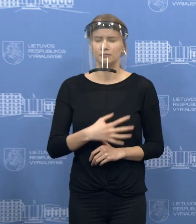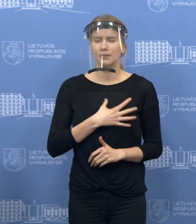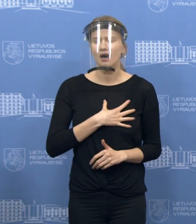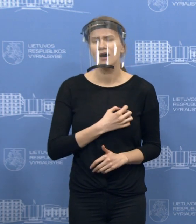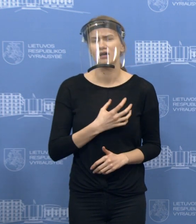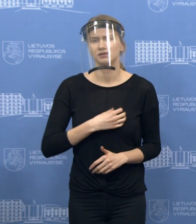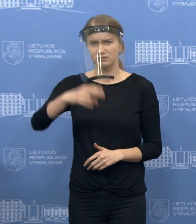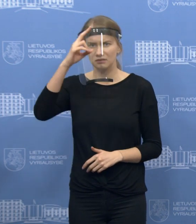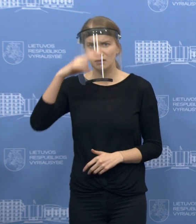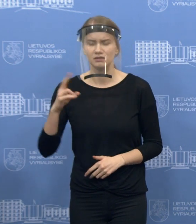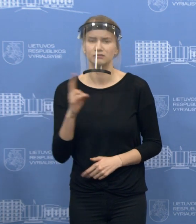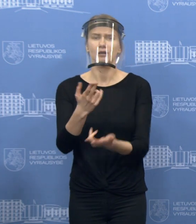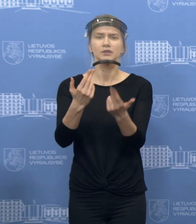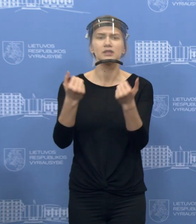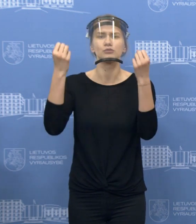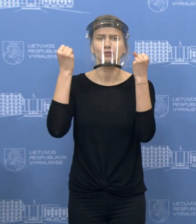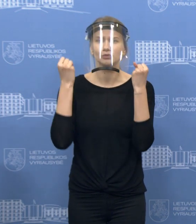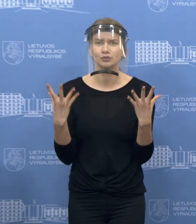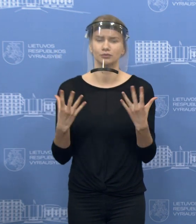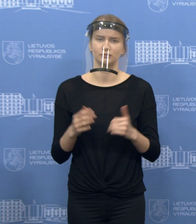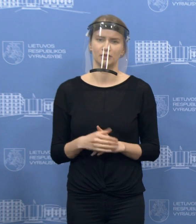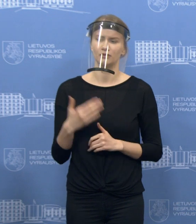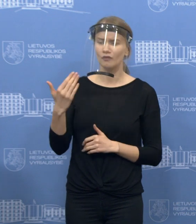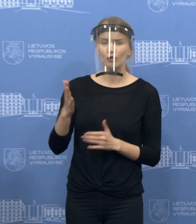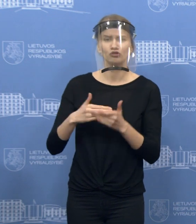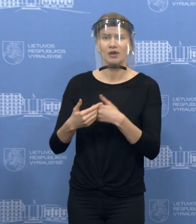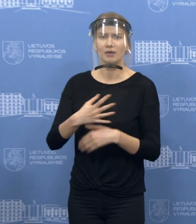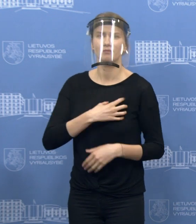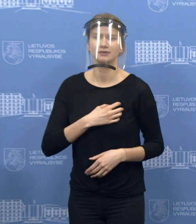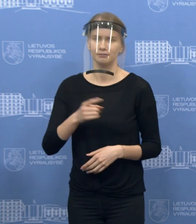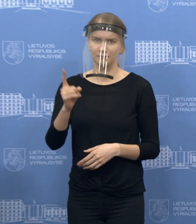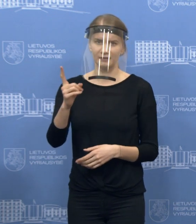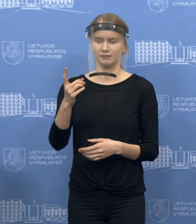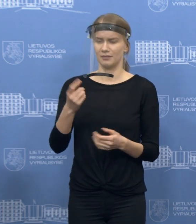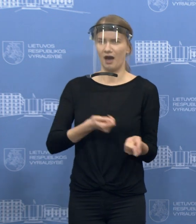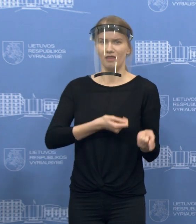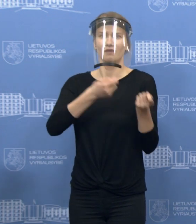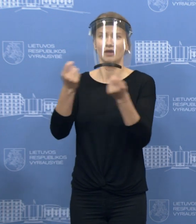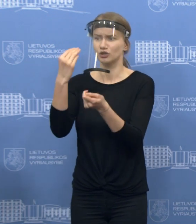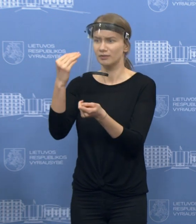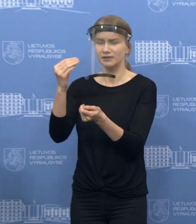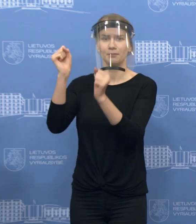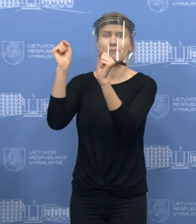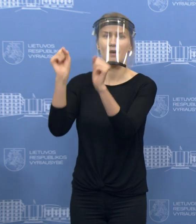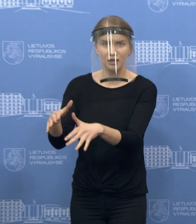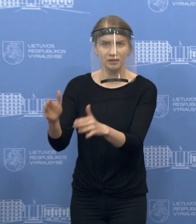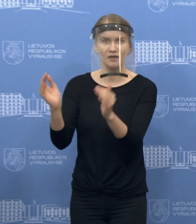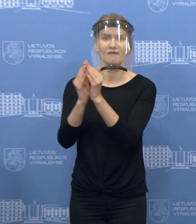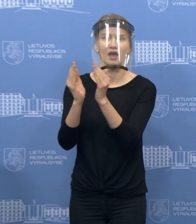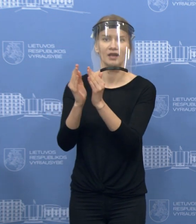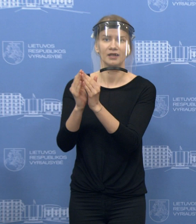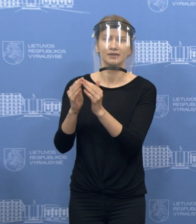savo tevelių ar savo artimųjų, bet palikite lauknišėlį ir vėlykinius sveikinimus iš toli